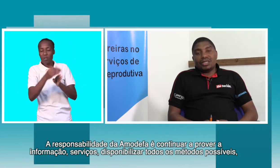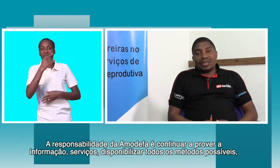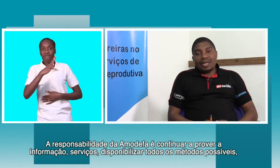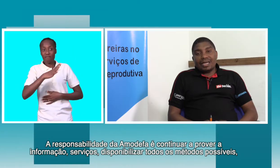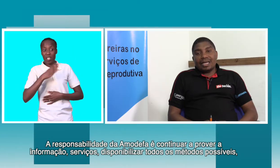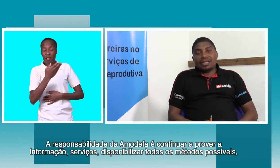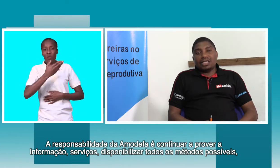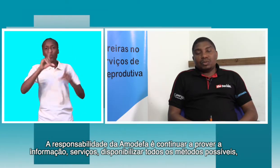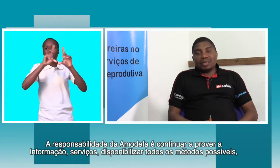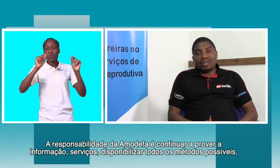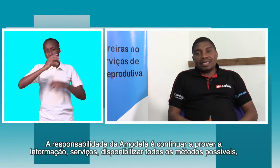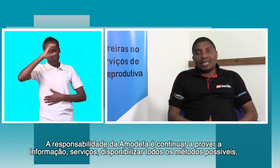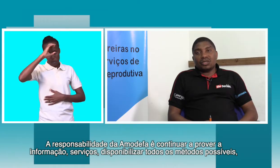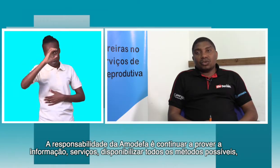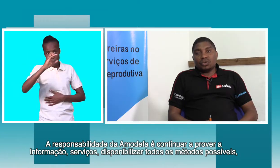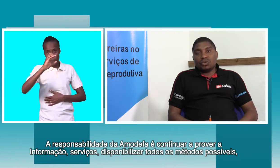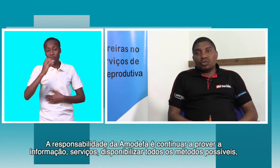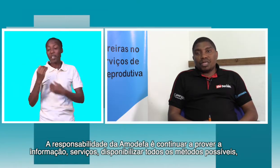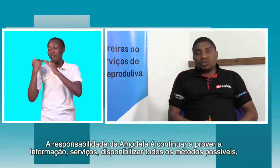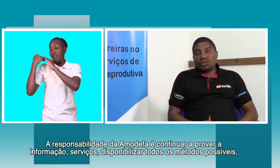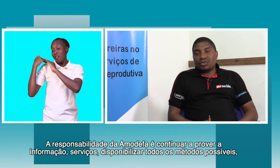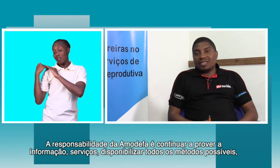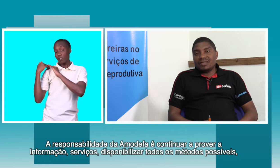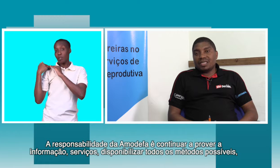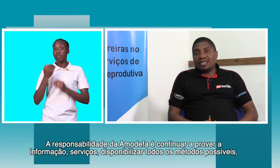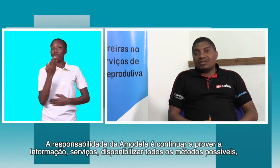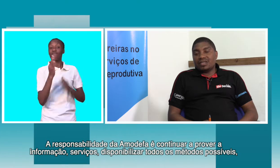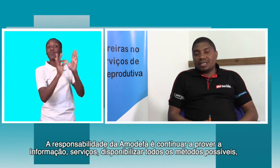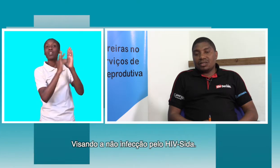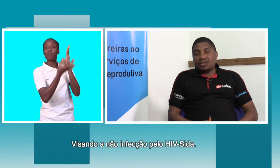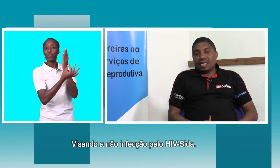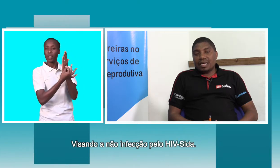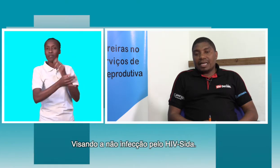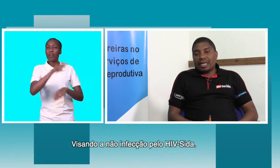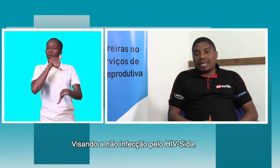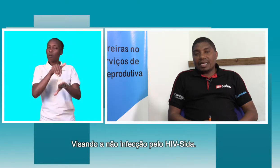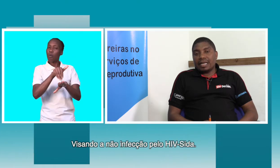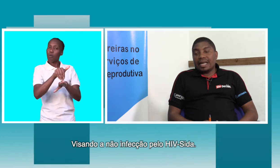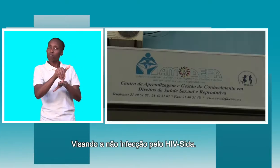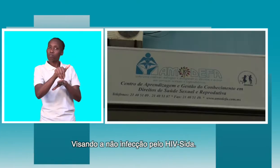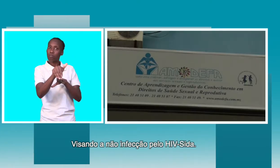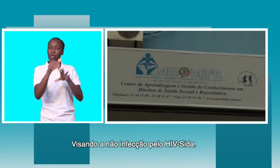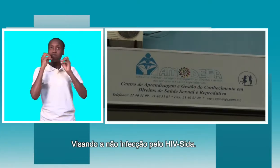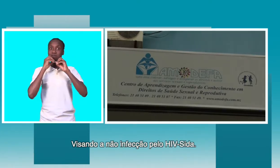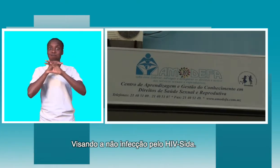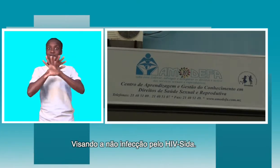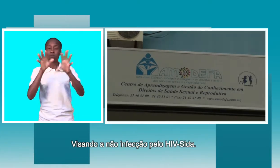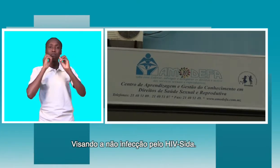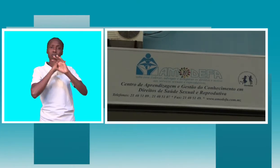continuar a disponibilizar todos os métodos possíveis visando a não infecção pelo HIV